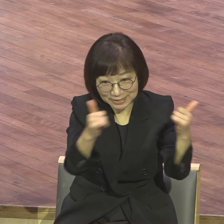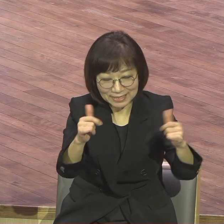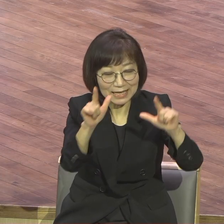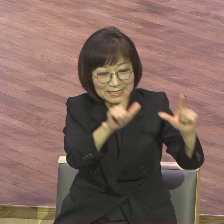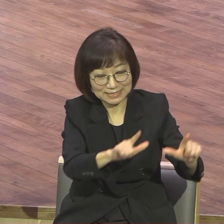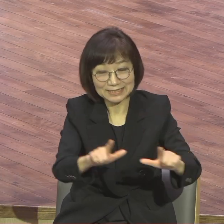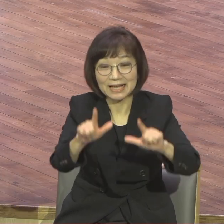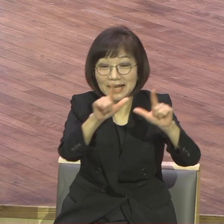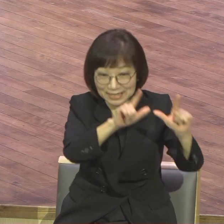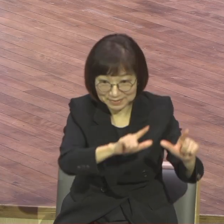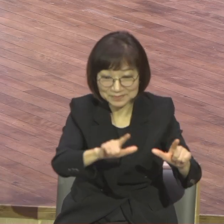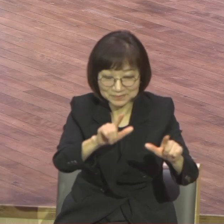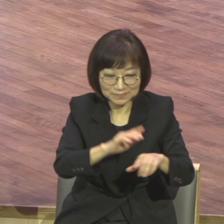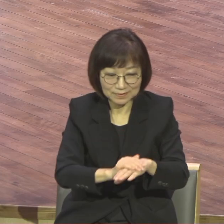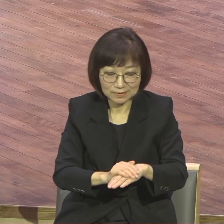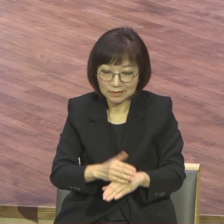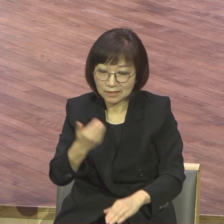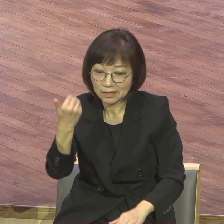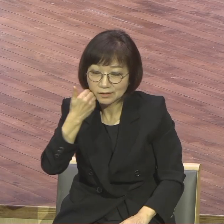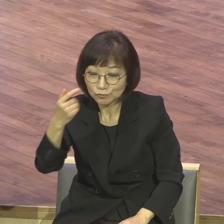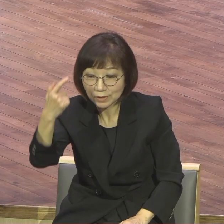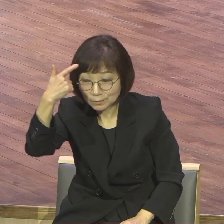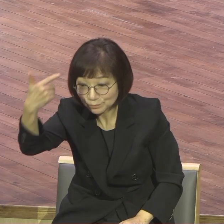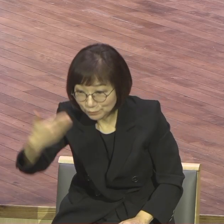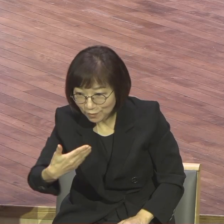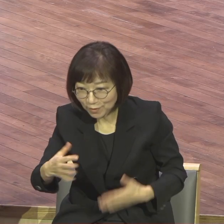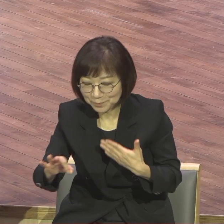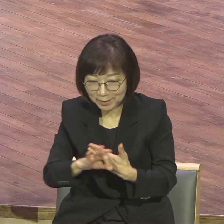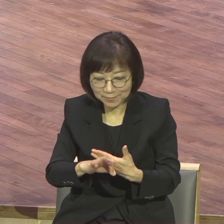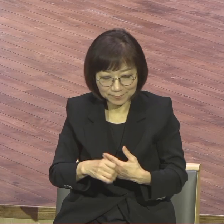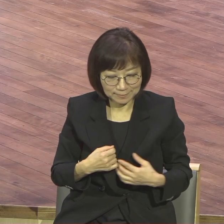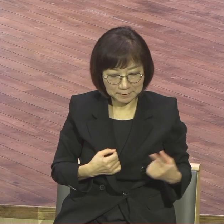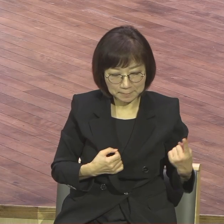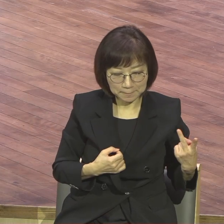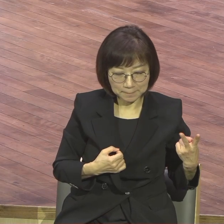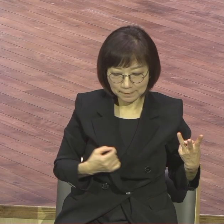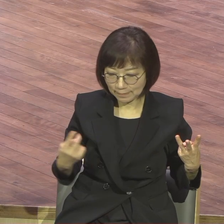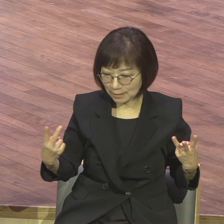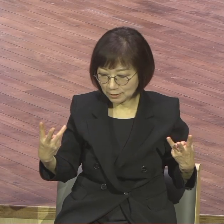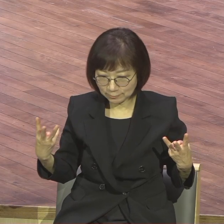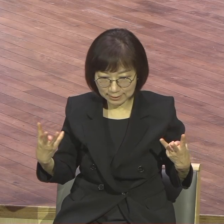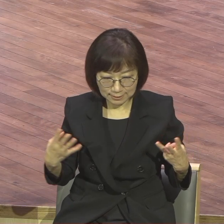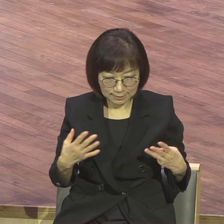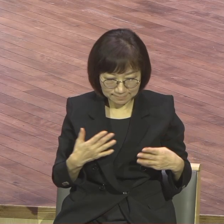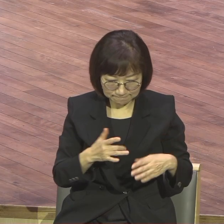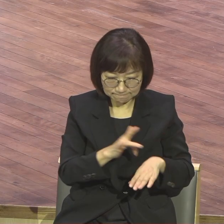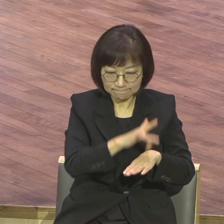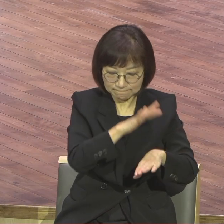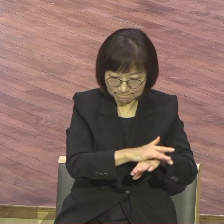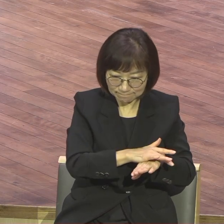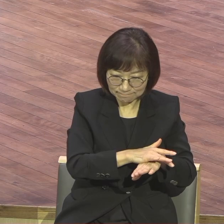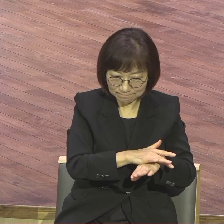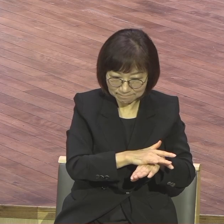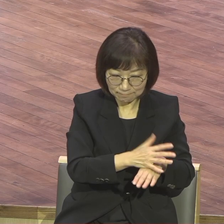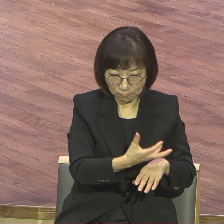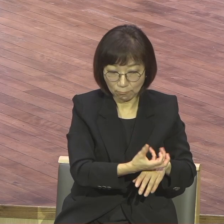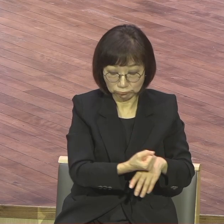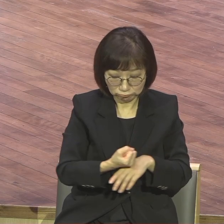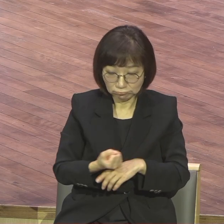오늘의 말씀 가지고 말해야지 그렇죠 내 말하는 것이 아니라 하나님의 말씀 가지고 오늘의 말씀 오늘